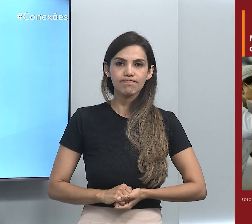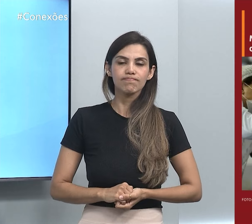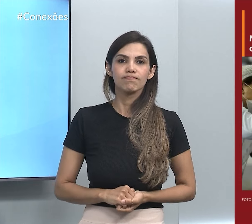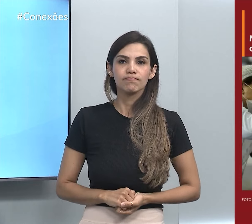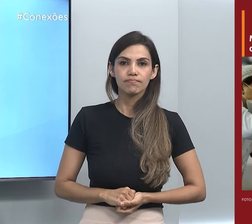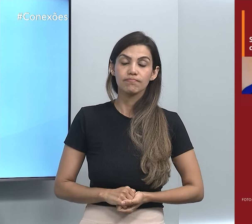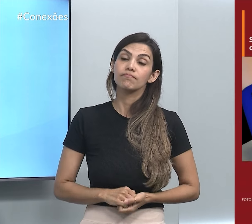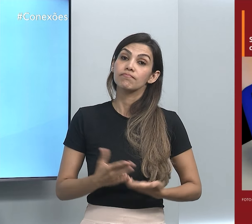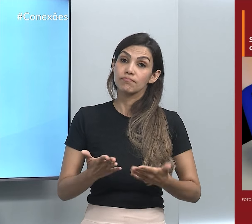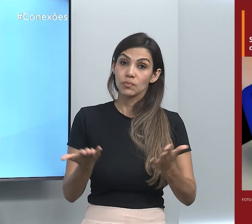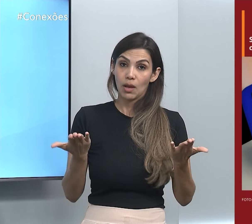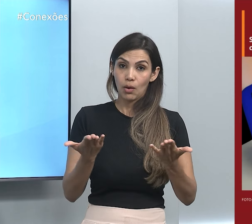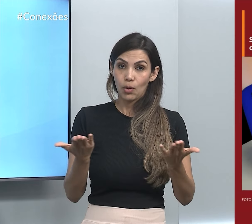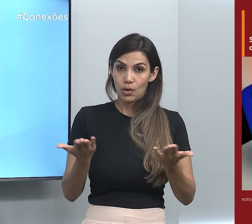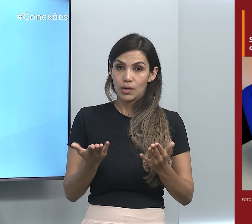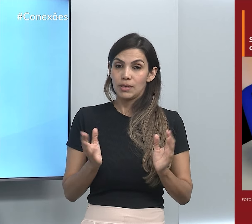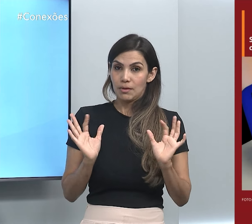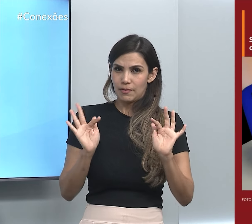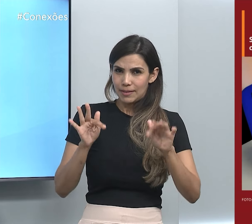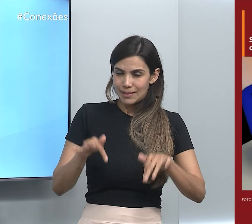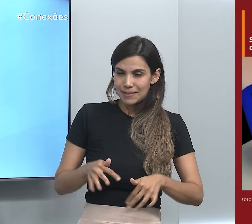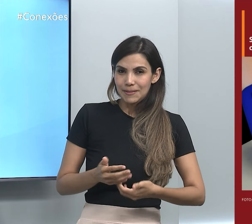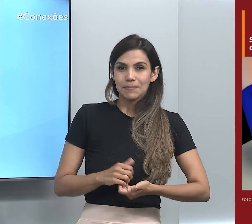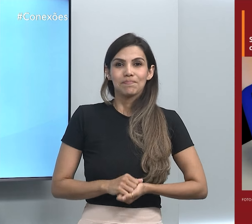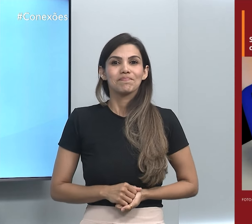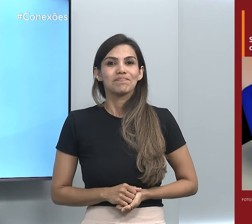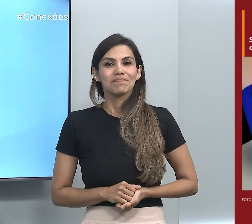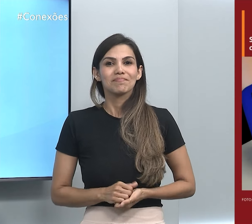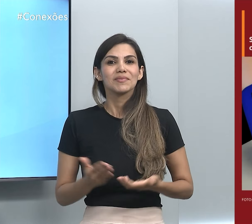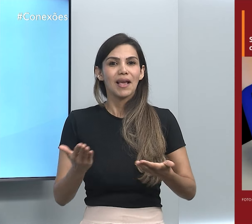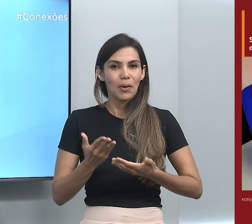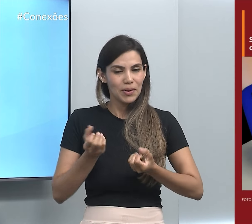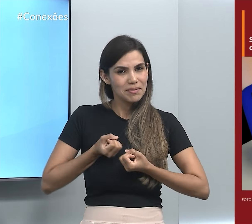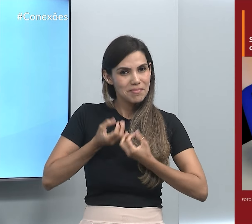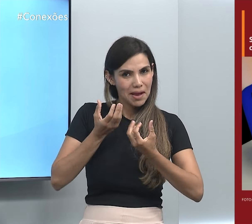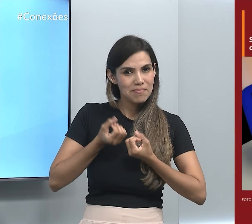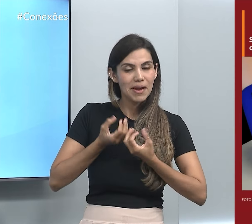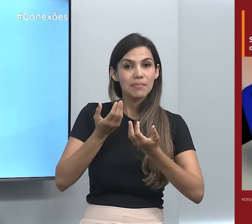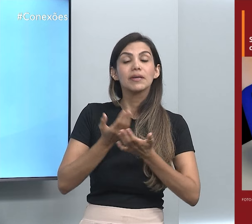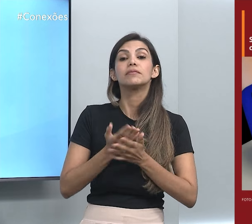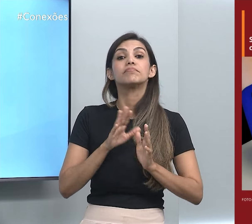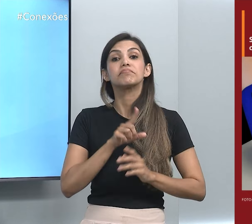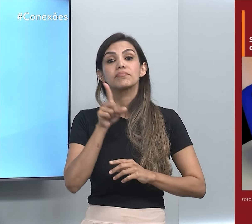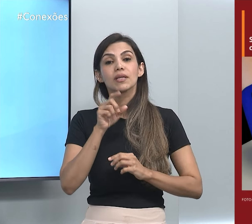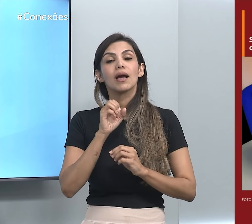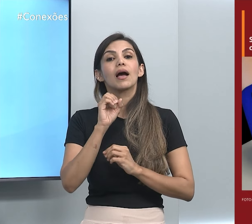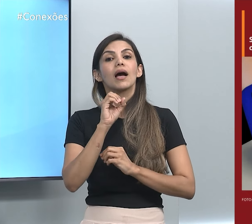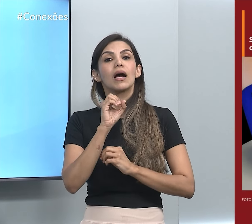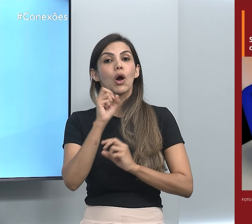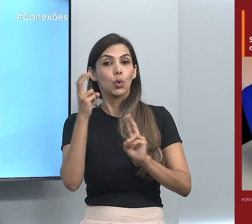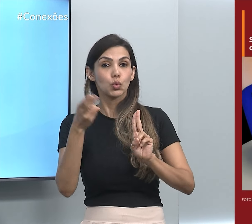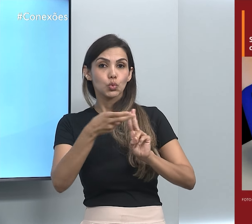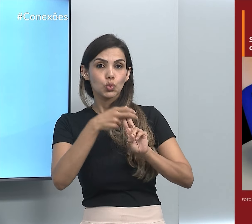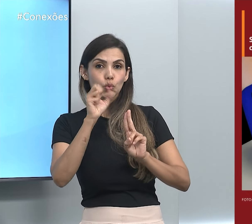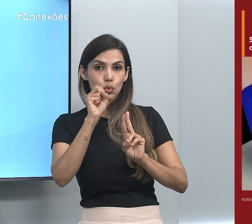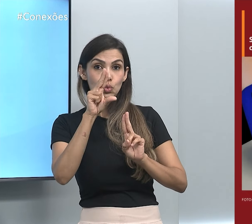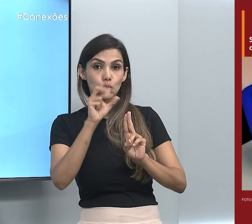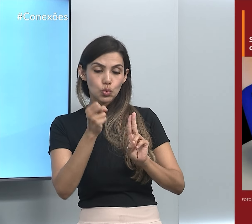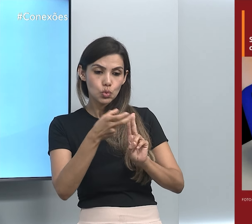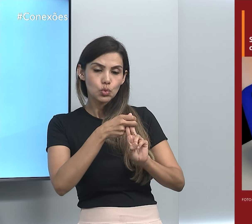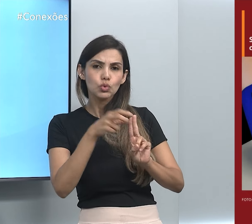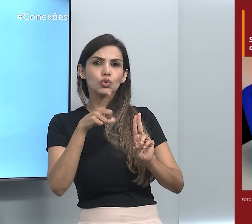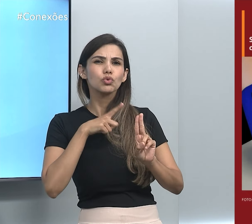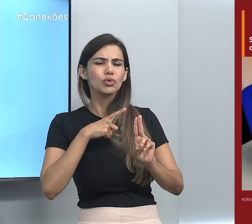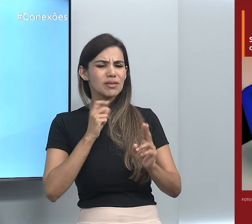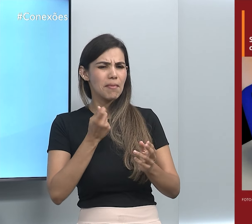Bom, para finalizar, essa primeira leva de informações, o Sistema Único de Saúde gasta mais de 1